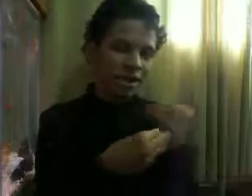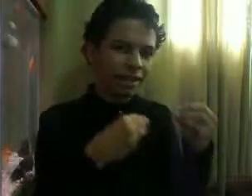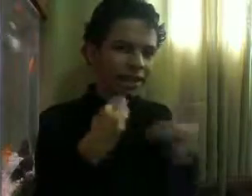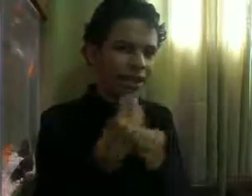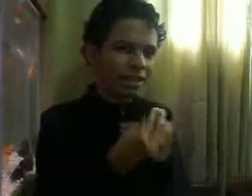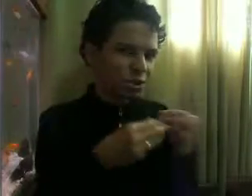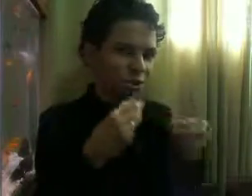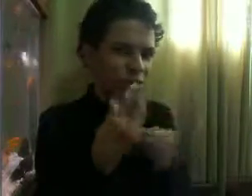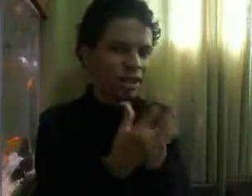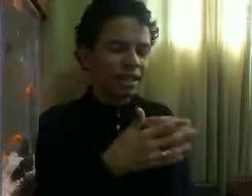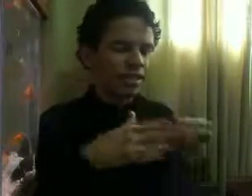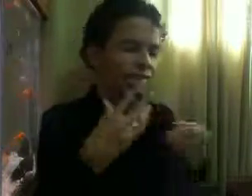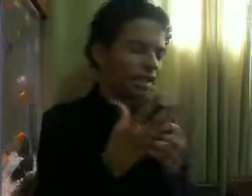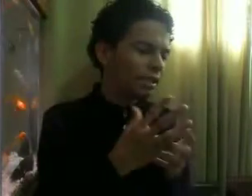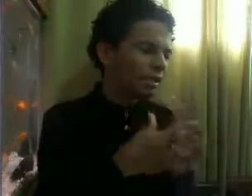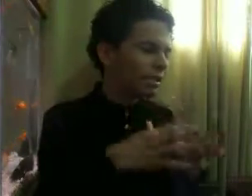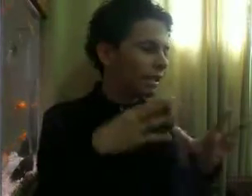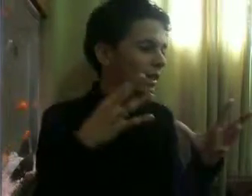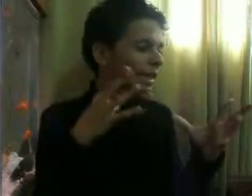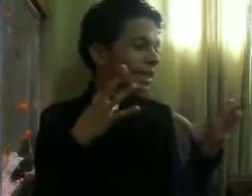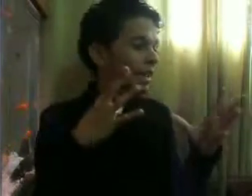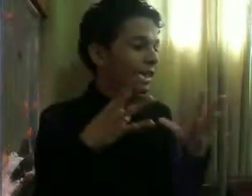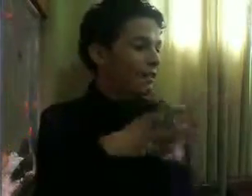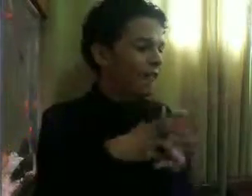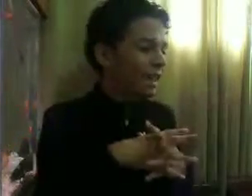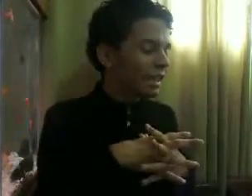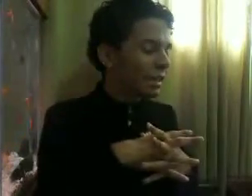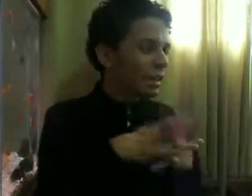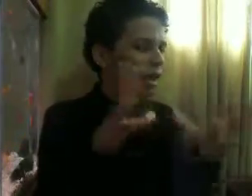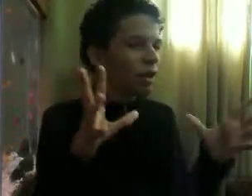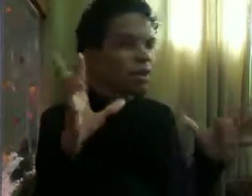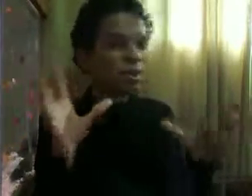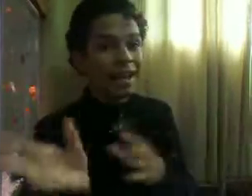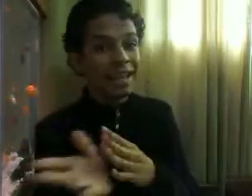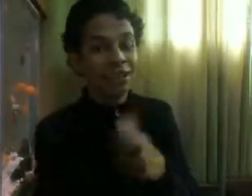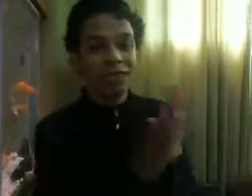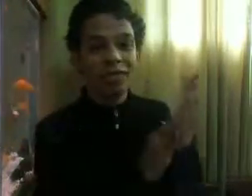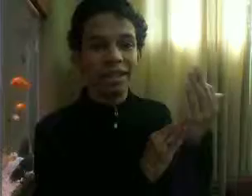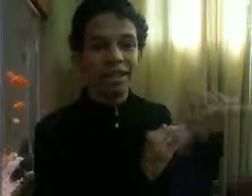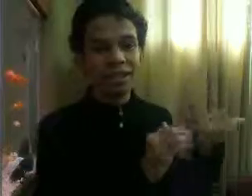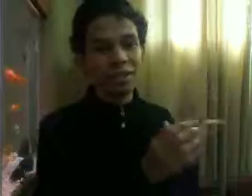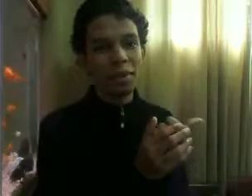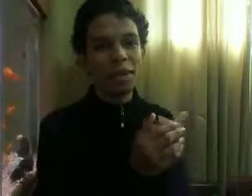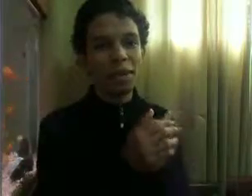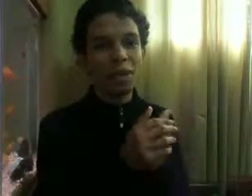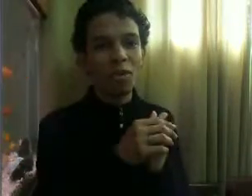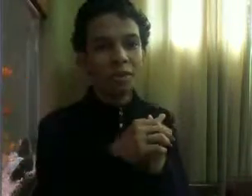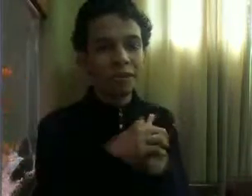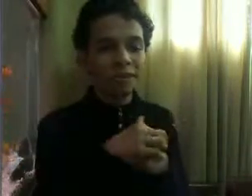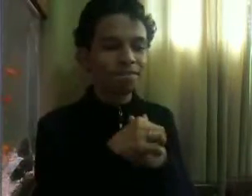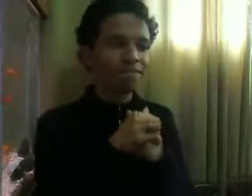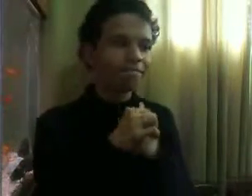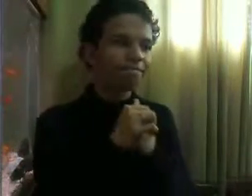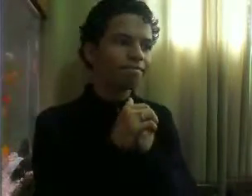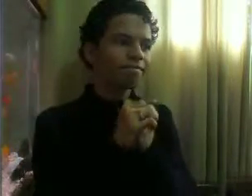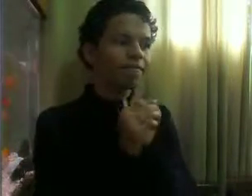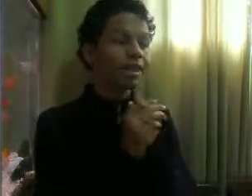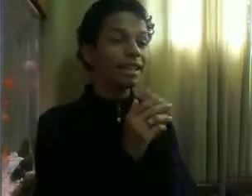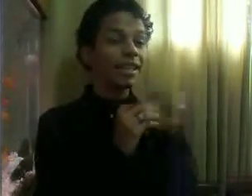Atrapalhando um pouco A relação deles E fica ainda pior Quando ela resolve Ir pra São Paulo Morar com ele E